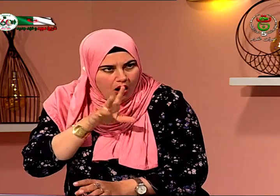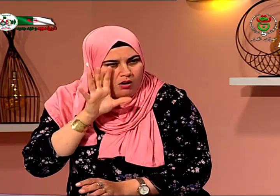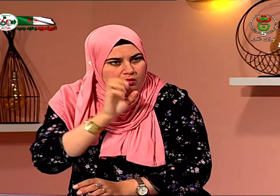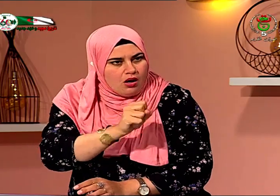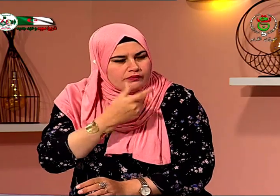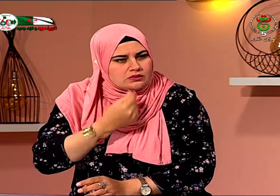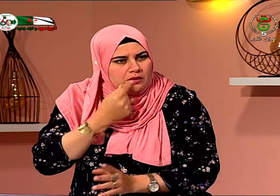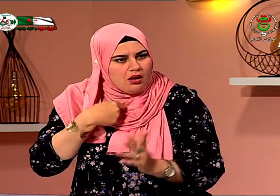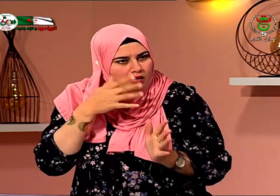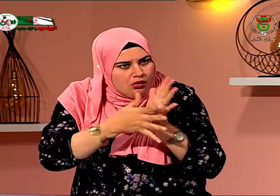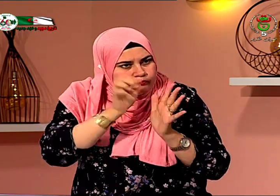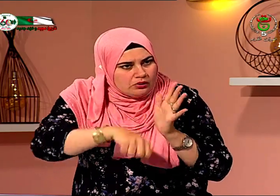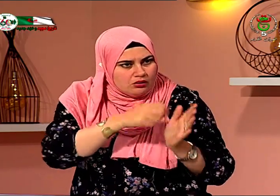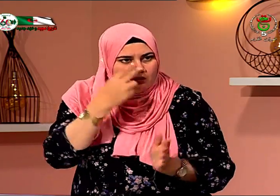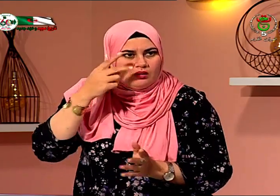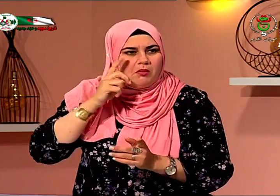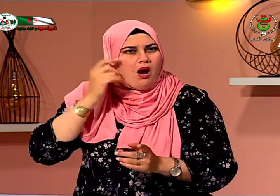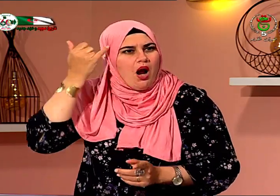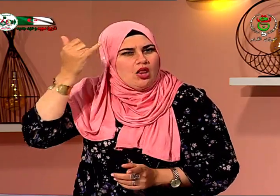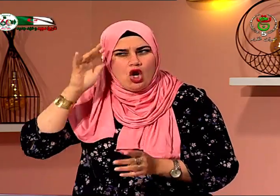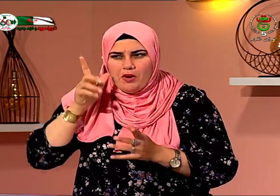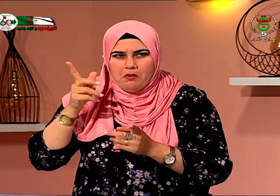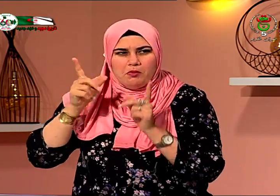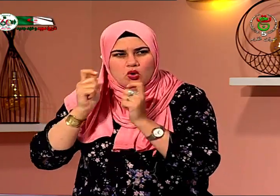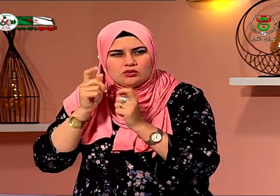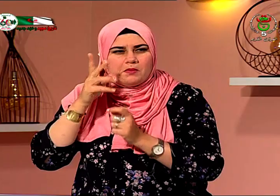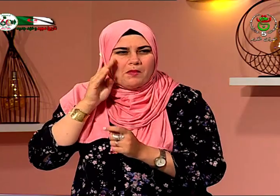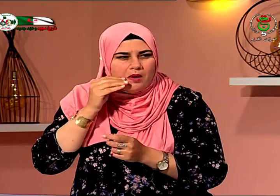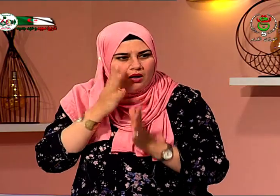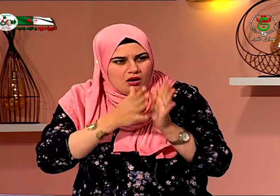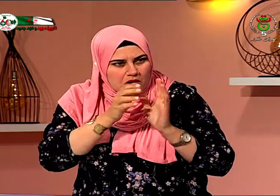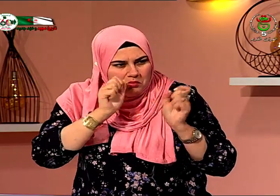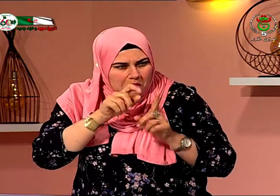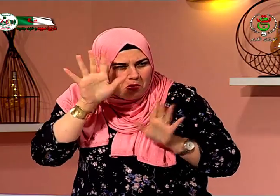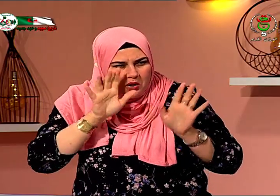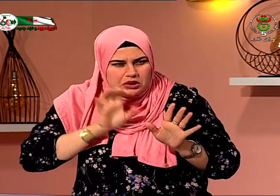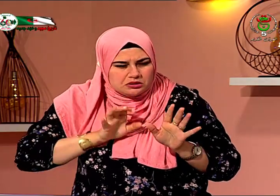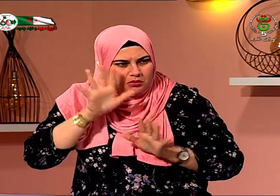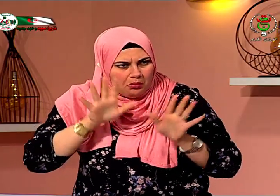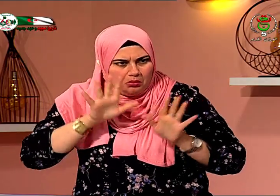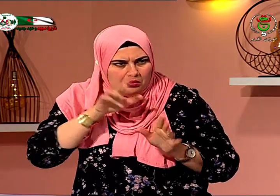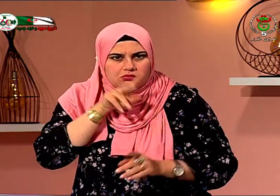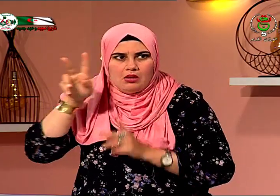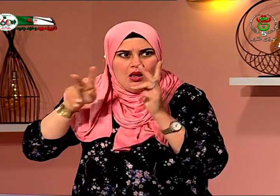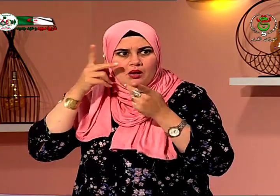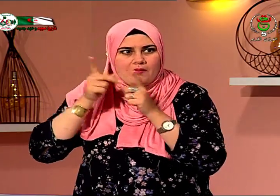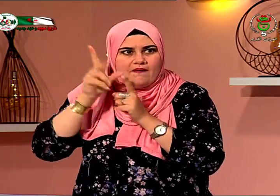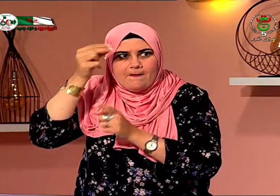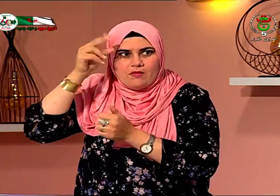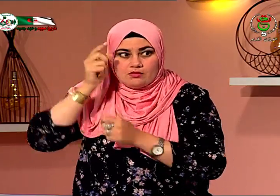الشيء عندما ألاحظ في وجوههم الإيماءات التي تشير إلى الخطر أو إلى شيء آخر فكنت أتعلم